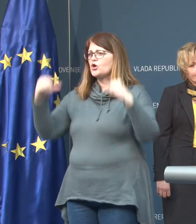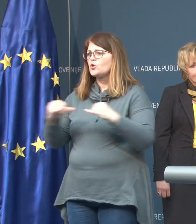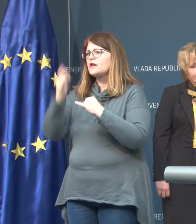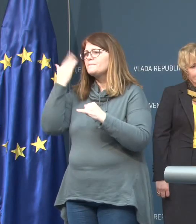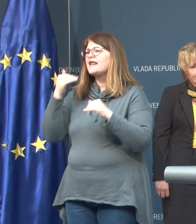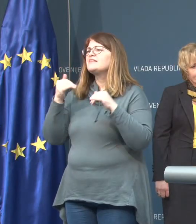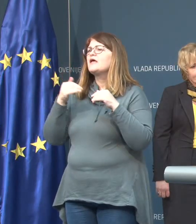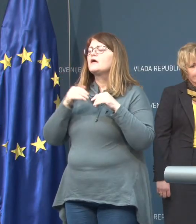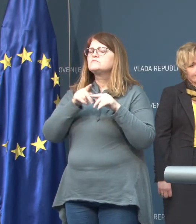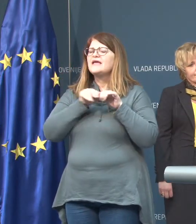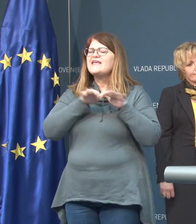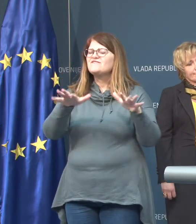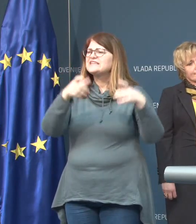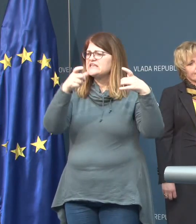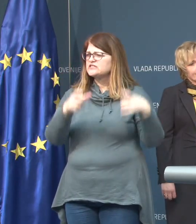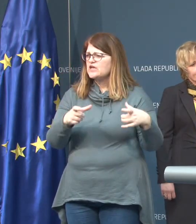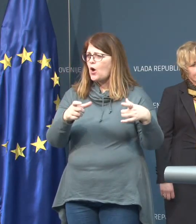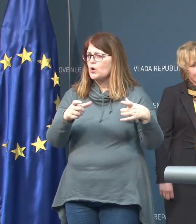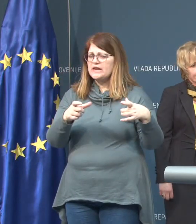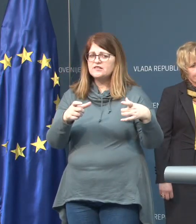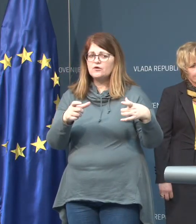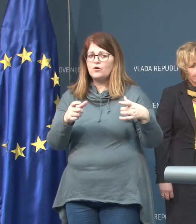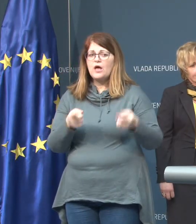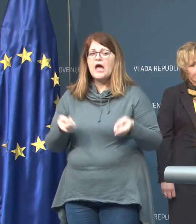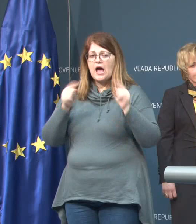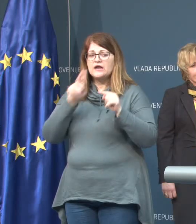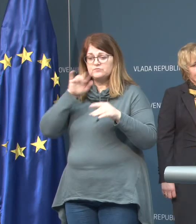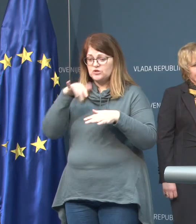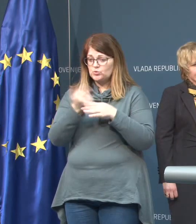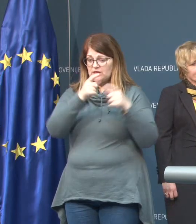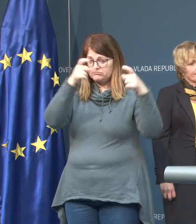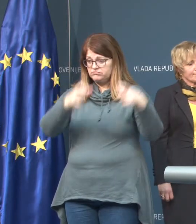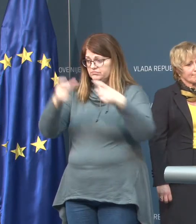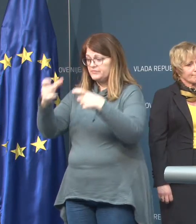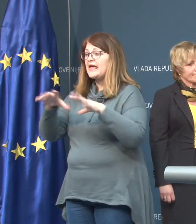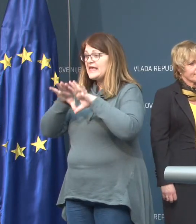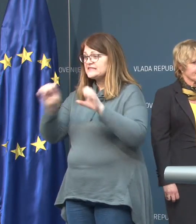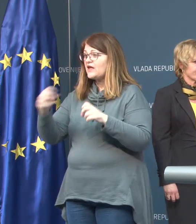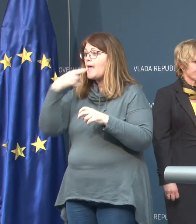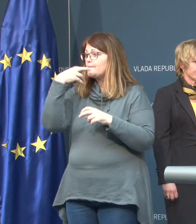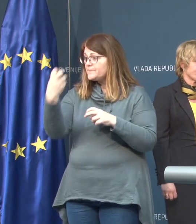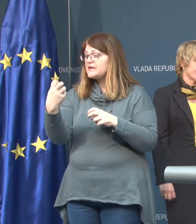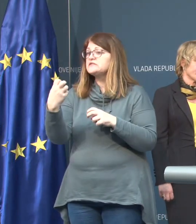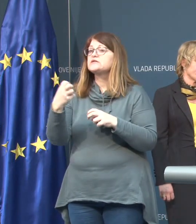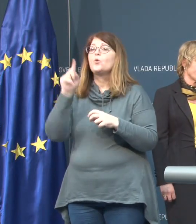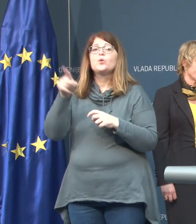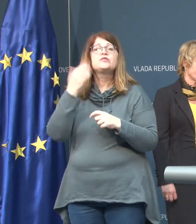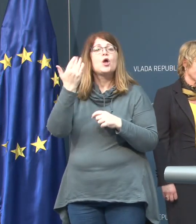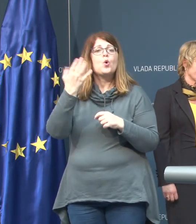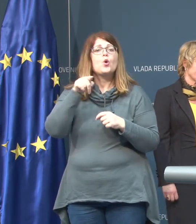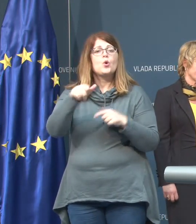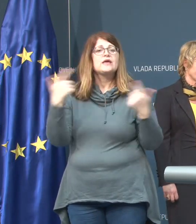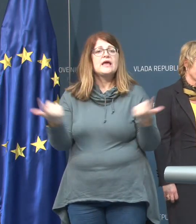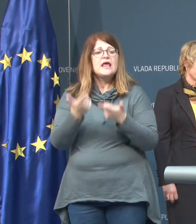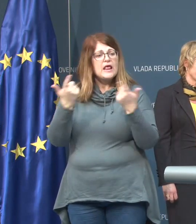infekcijsko kliniko ali boste v vseh teh kontejnerjih izvajali jemanje brisov in koliko jih